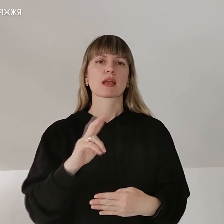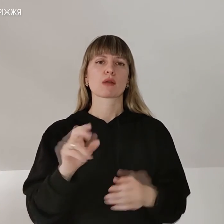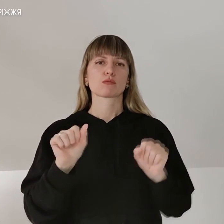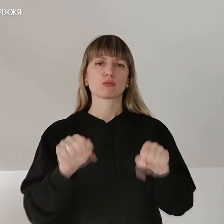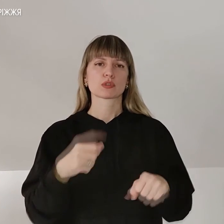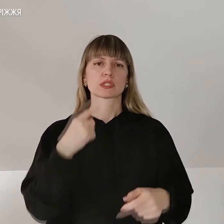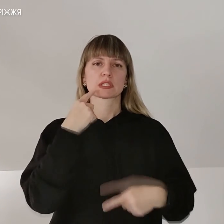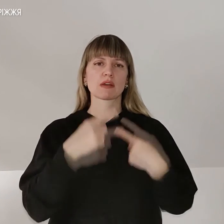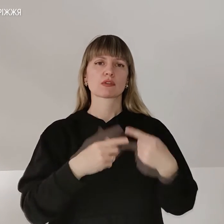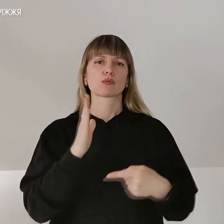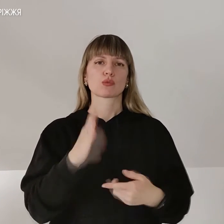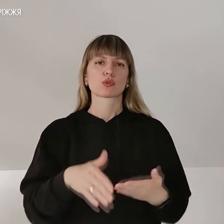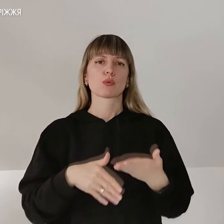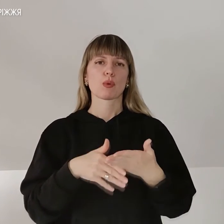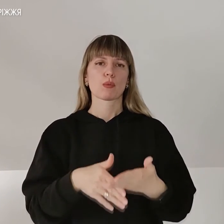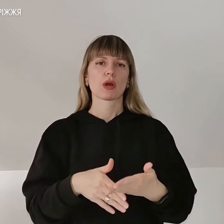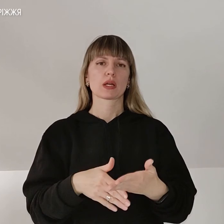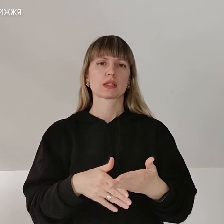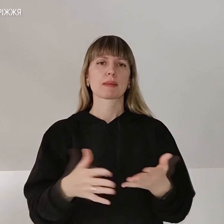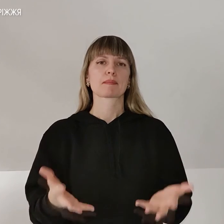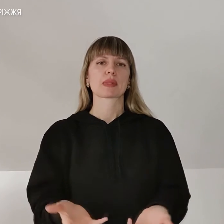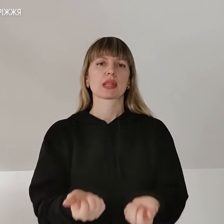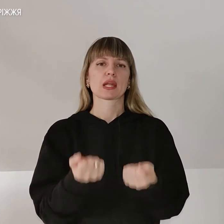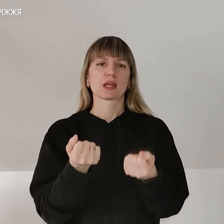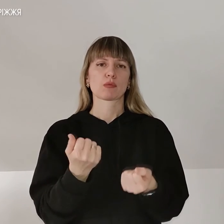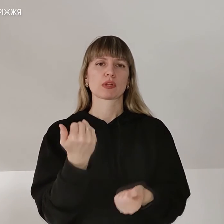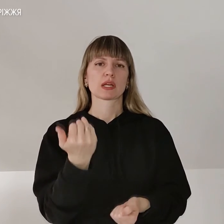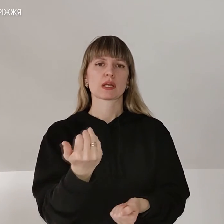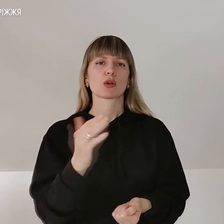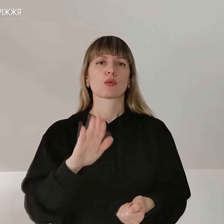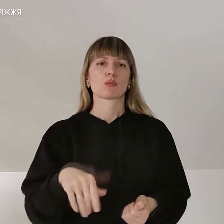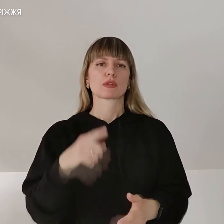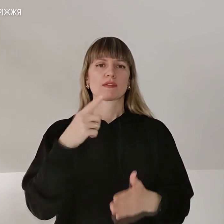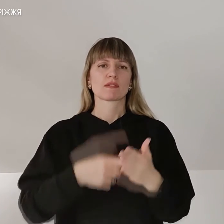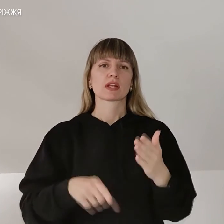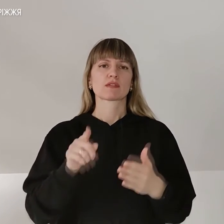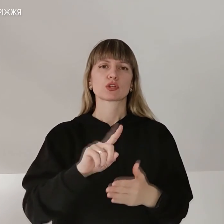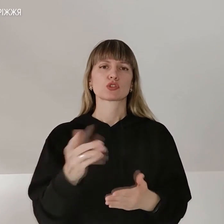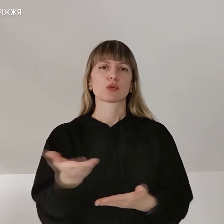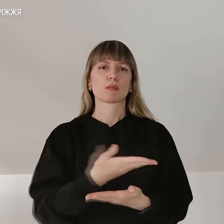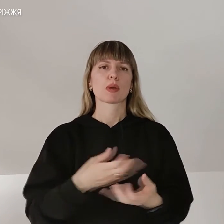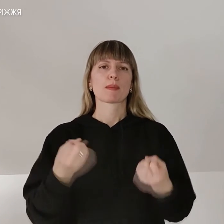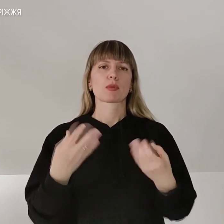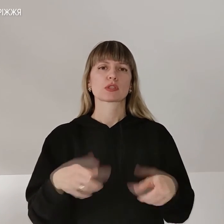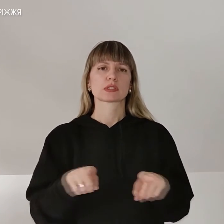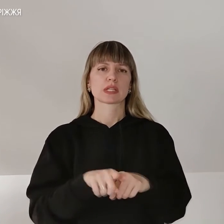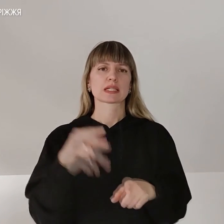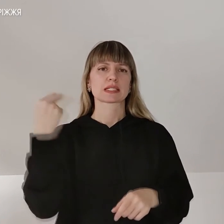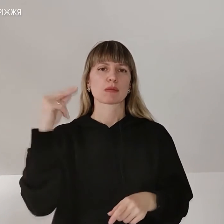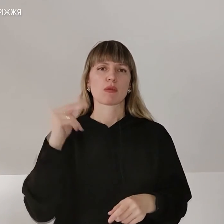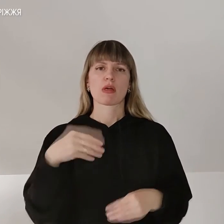завдати будемо допомагати, підтримувати їх. Нехай віють в те, що ми просто так Запоріжжя не віддамо.